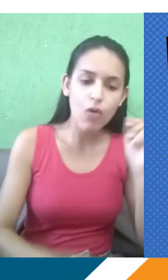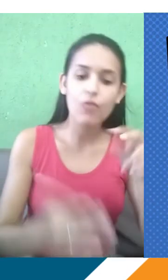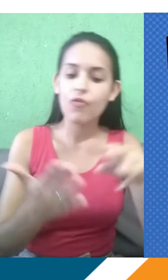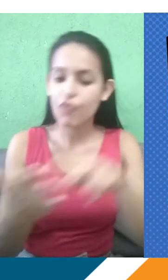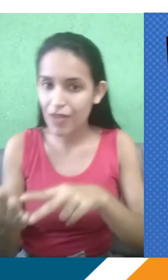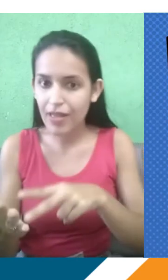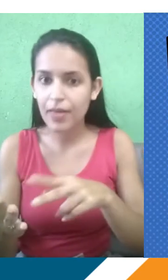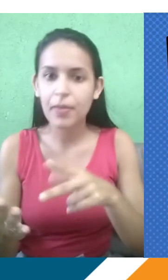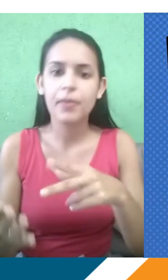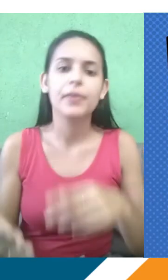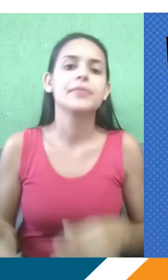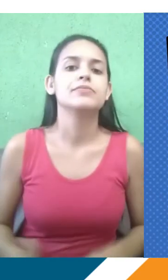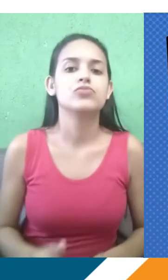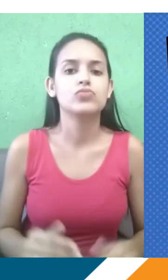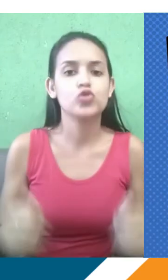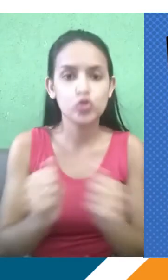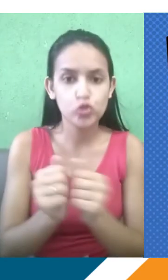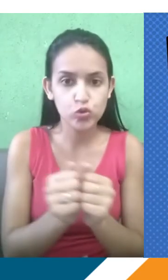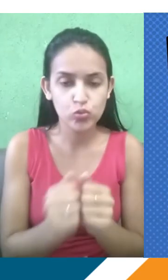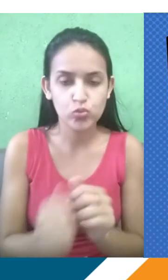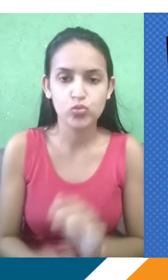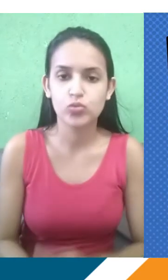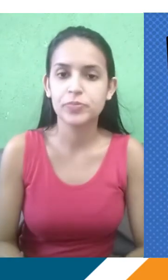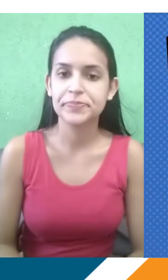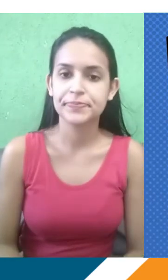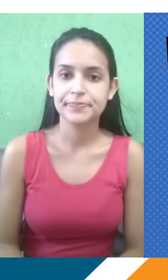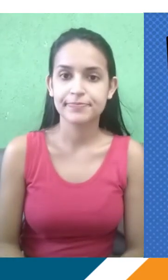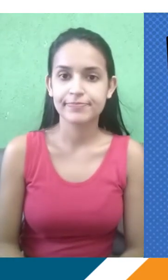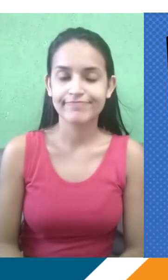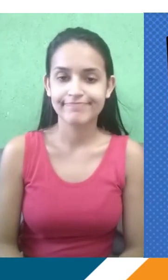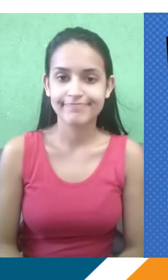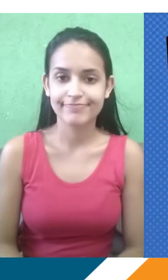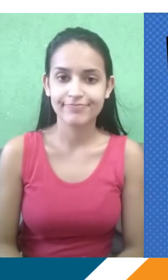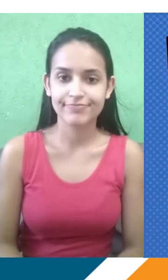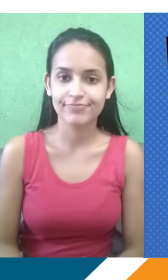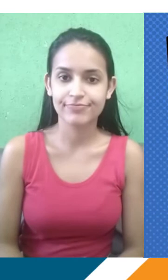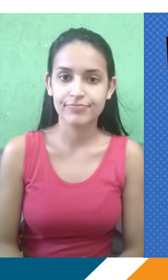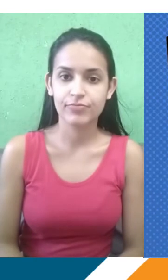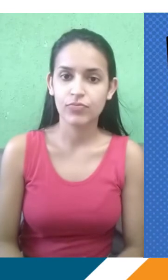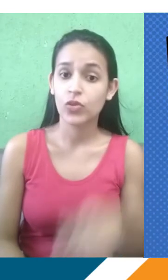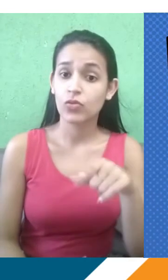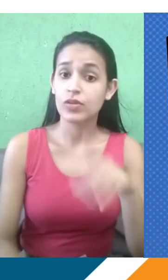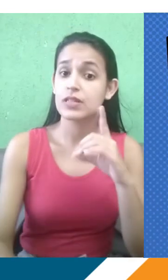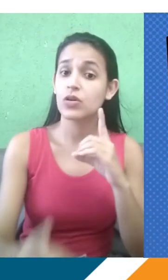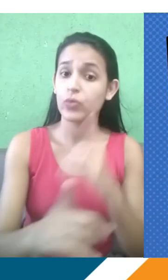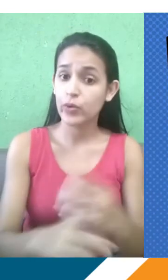como grupo para que vocês tivessem acesso direto a esses conteúdos. Então, os PDFs e os áudios, vocês também encontram no nosso grupo no